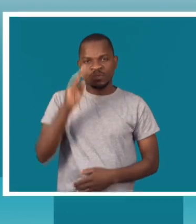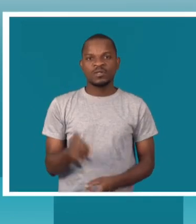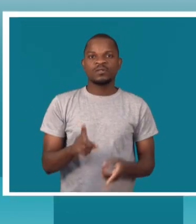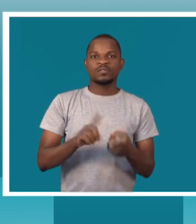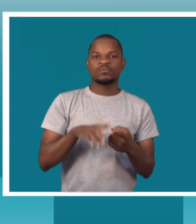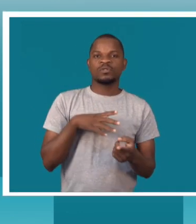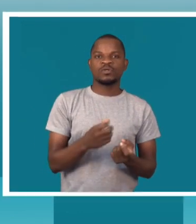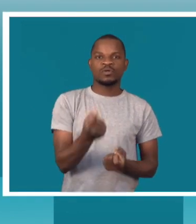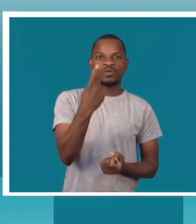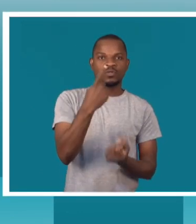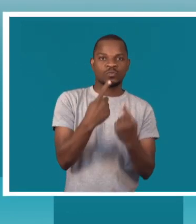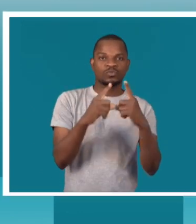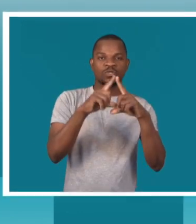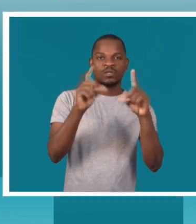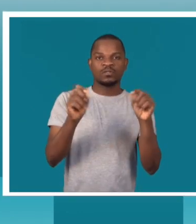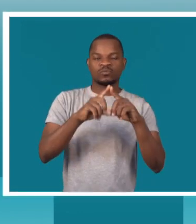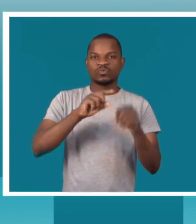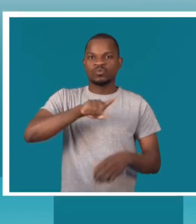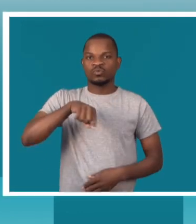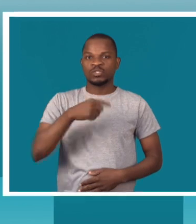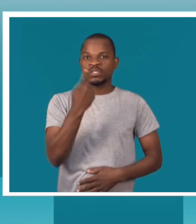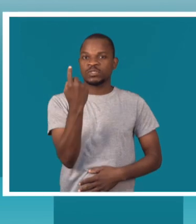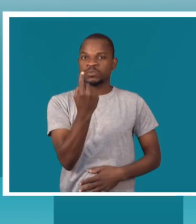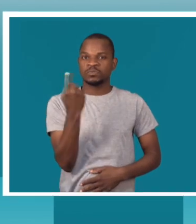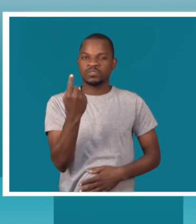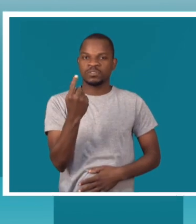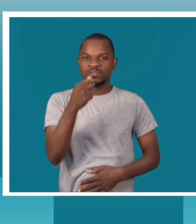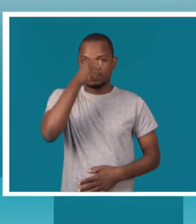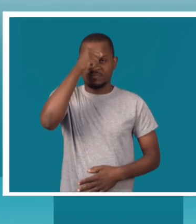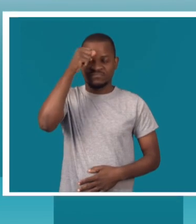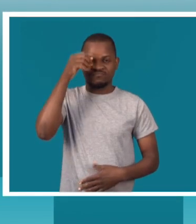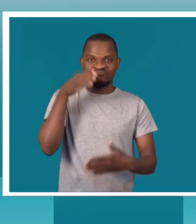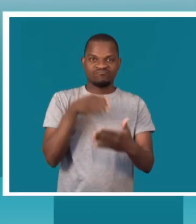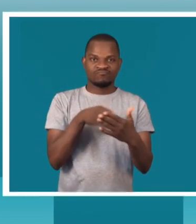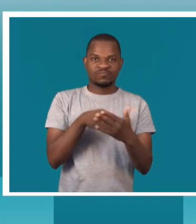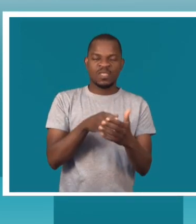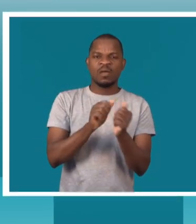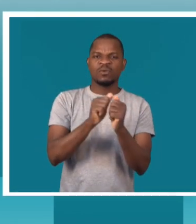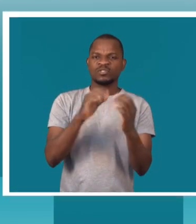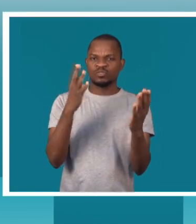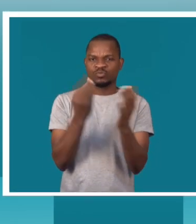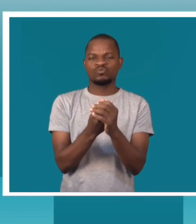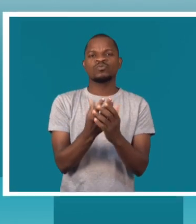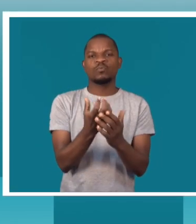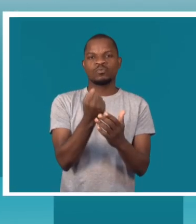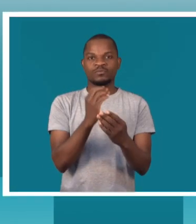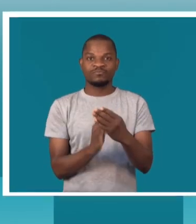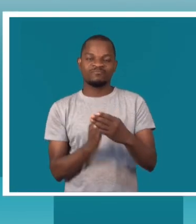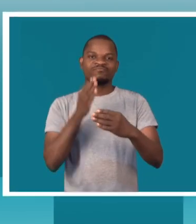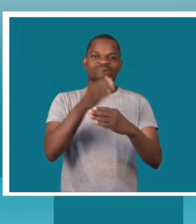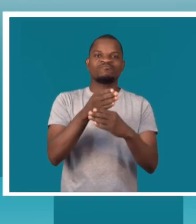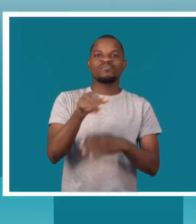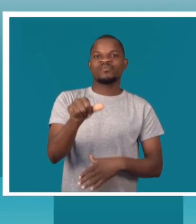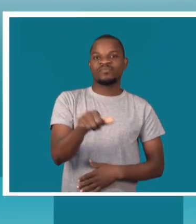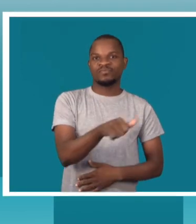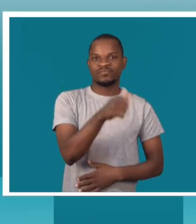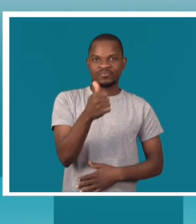talvez não conseguimos fazer da melhor forma individualmente, mas acreditamos que juntos vamos conseguir fazer da melhor forma.